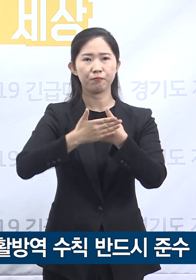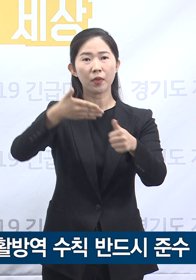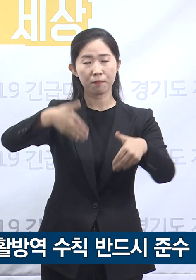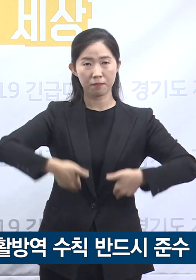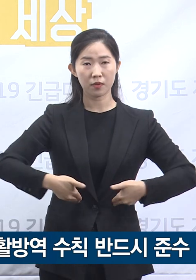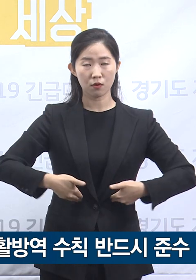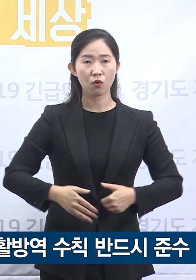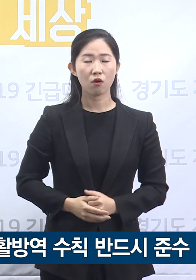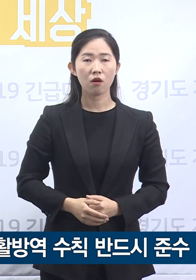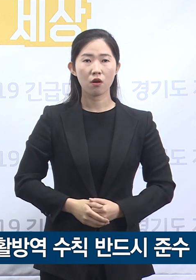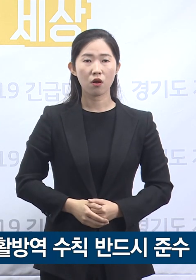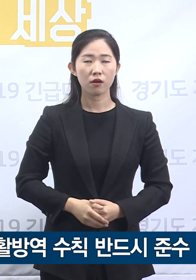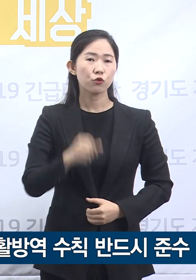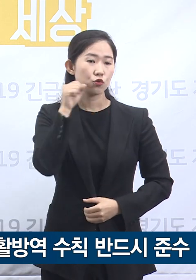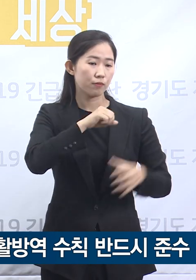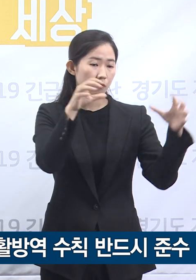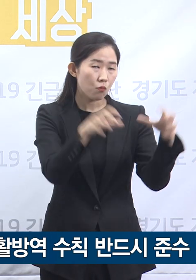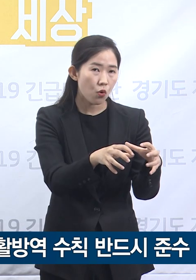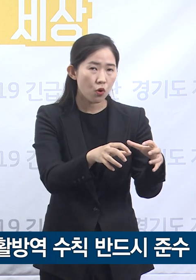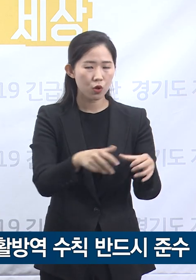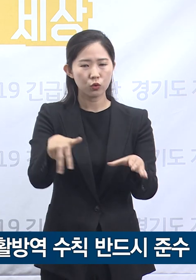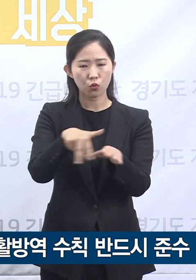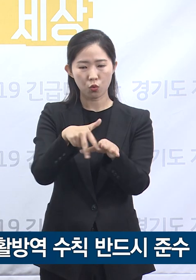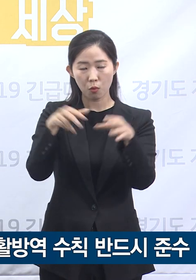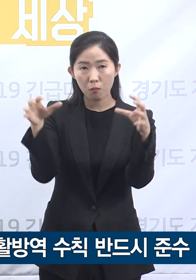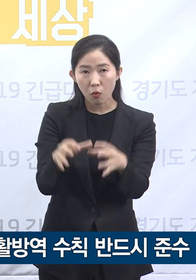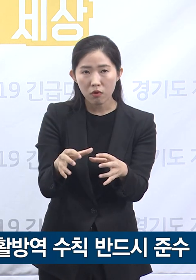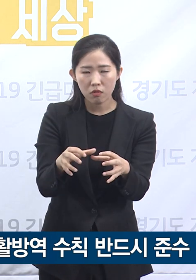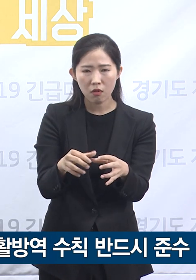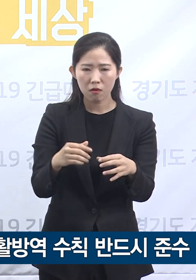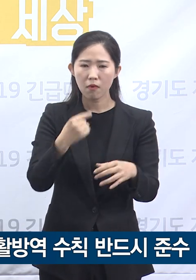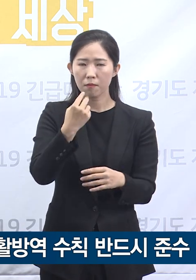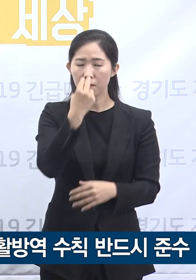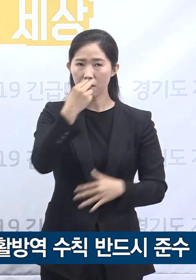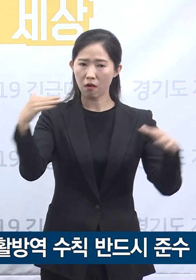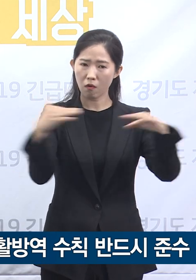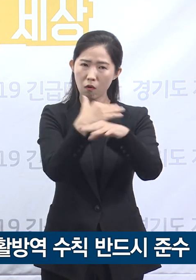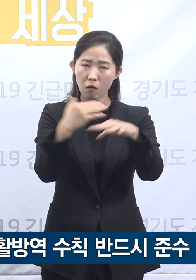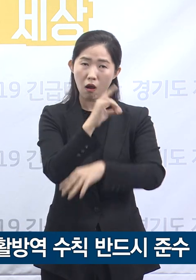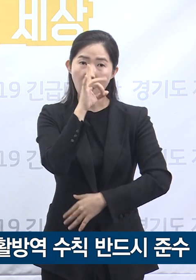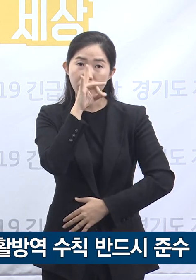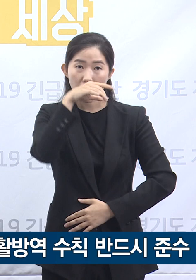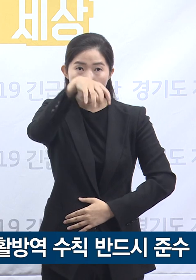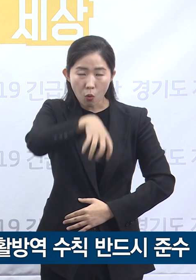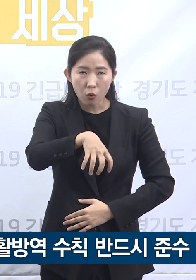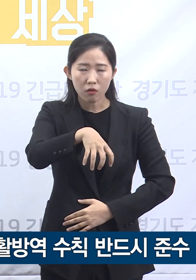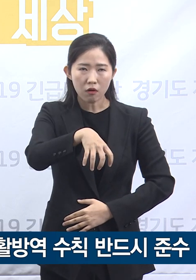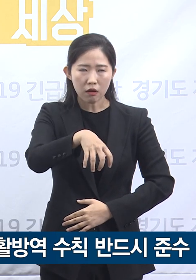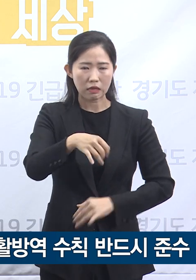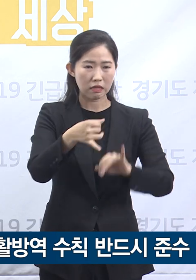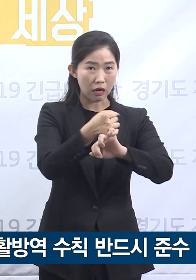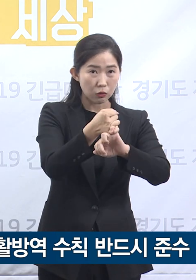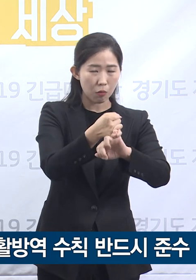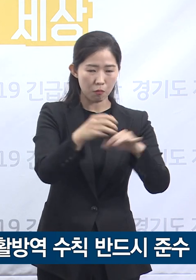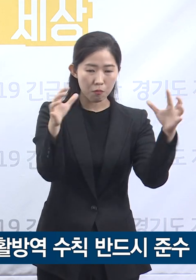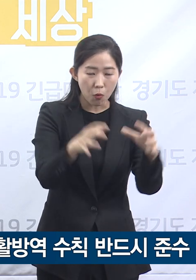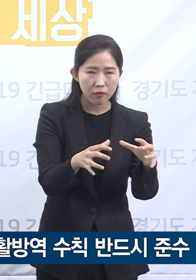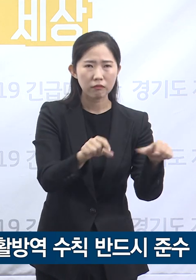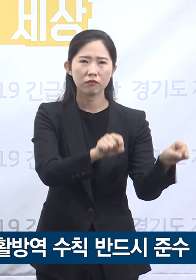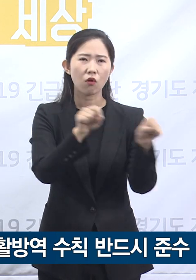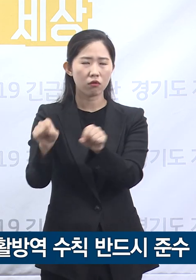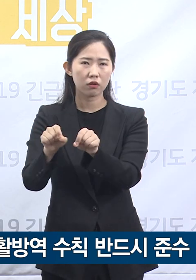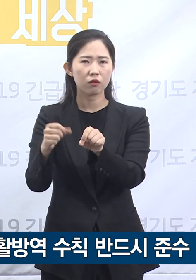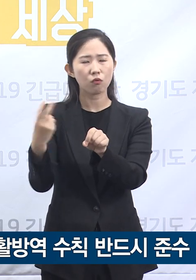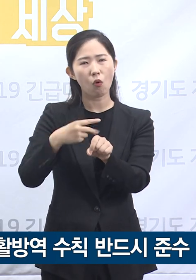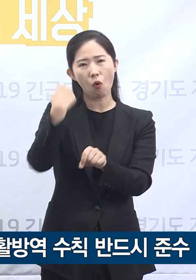동호회 및 종교 소모임 등 환기가 안 되는 밀폐된 공간에서의 약속과 모임을 연기하거나 비대면으로 전환하여 주시고